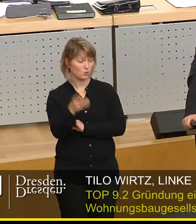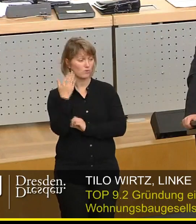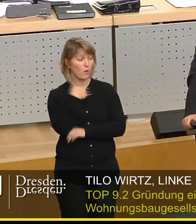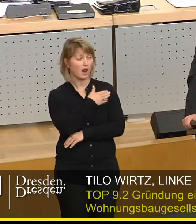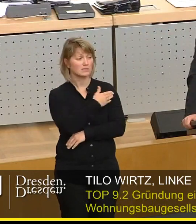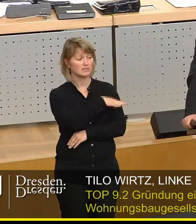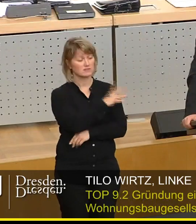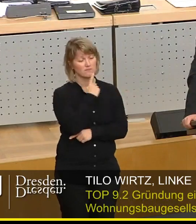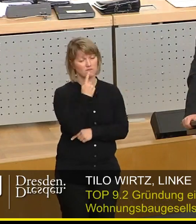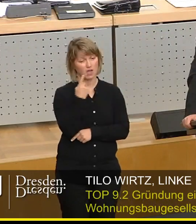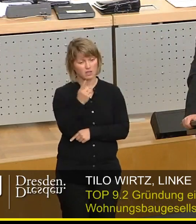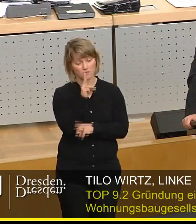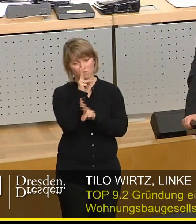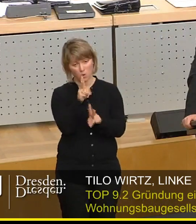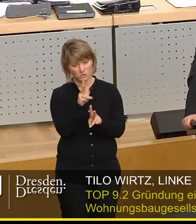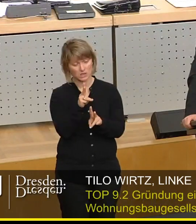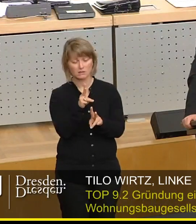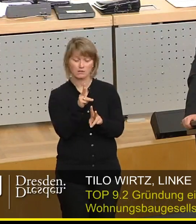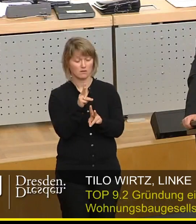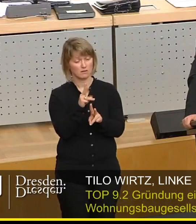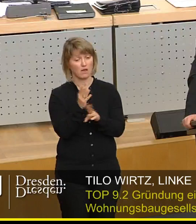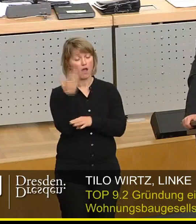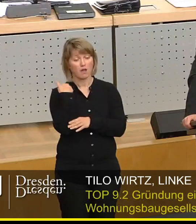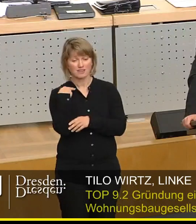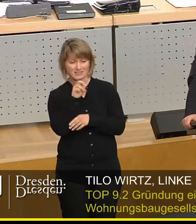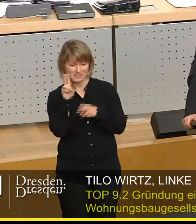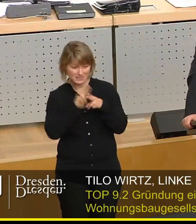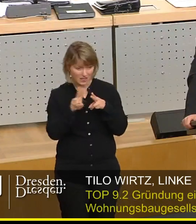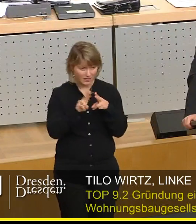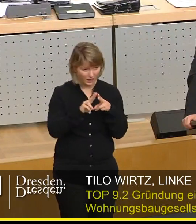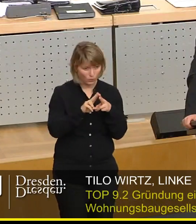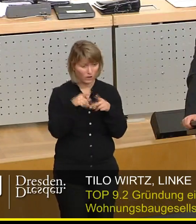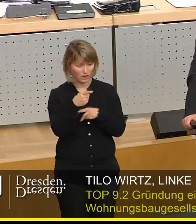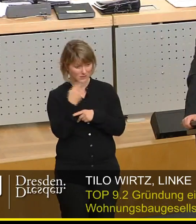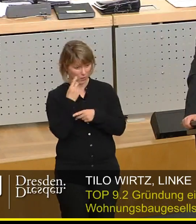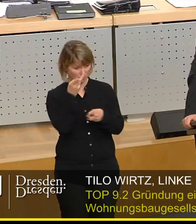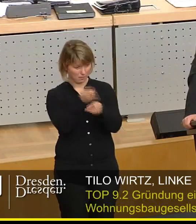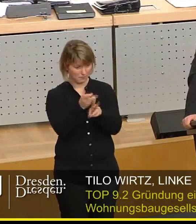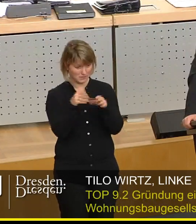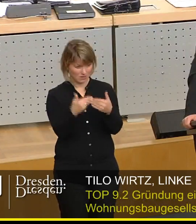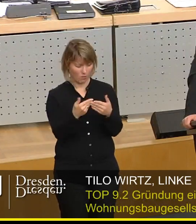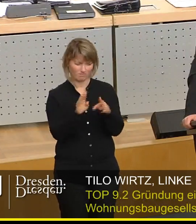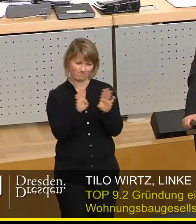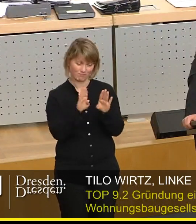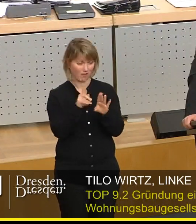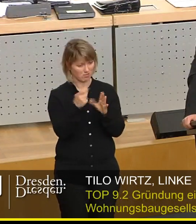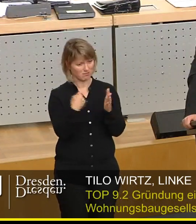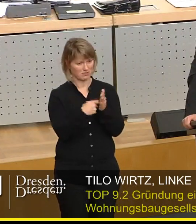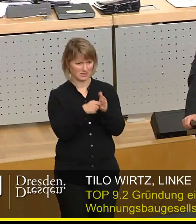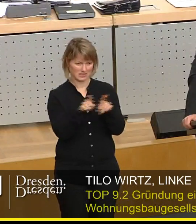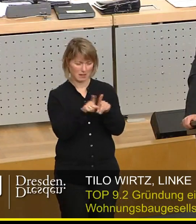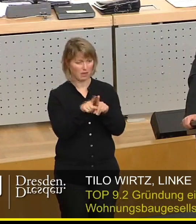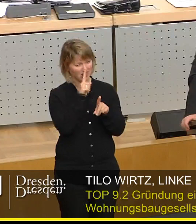gewarnt, dass eben nicht wie kolportiert worden ist, eine Sanierung im Bestand genauso teuer ist wie